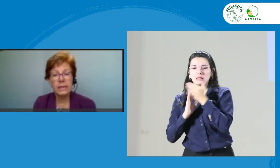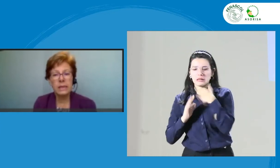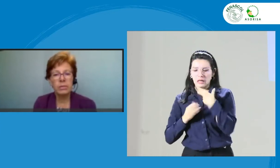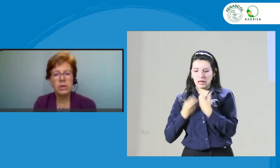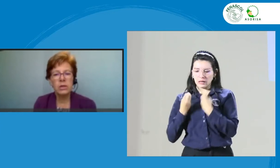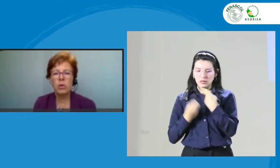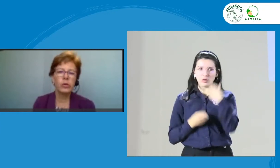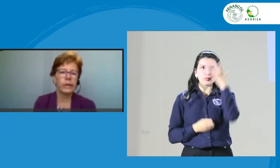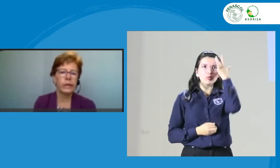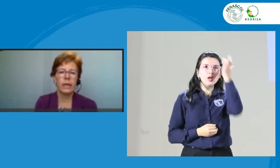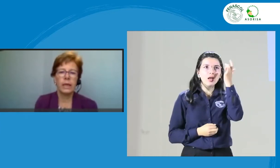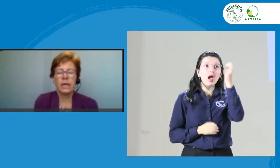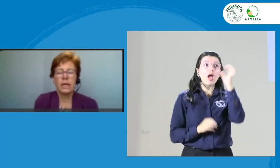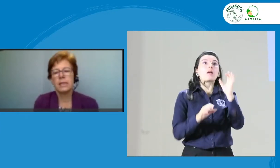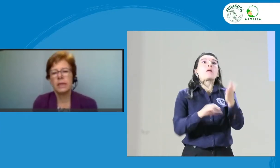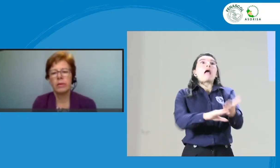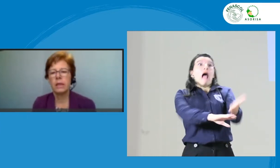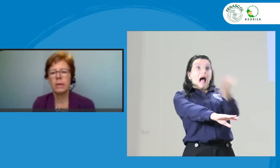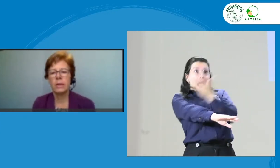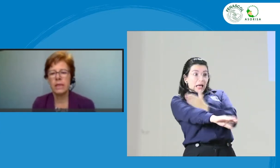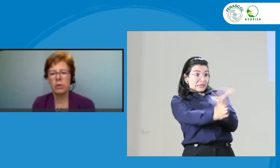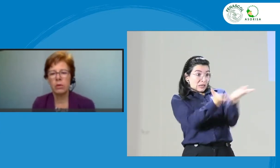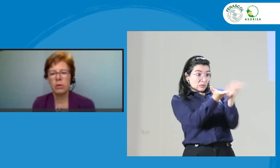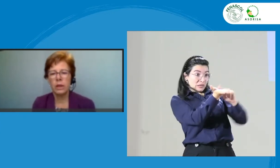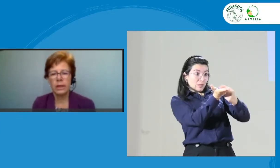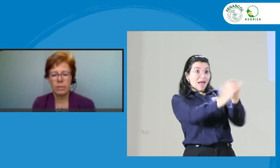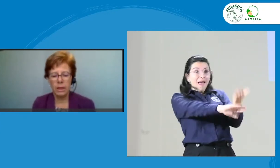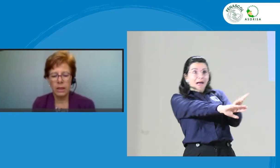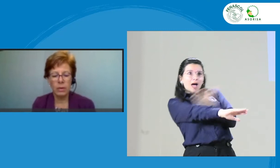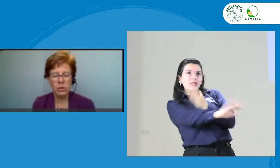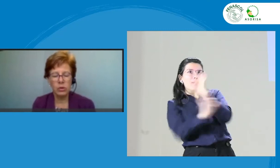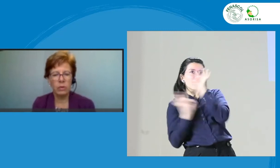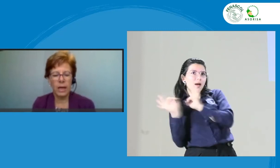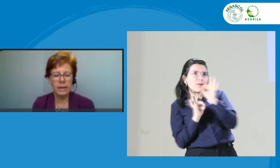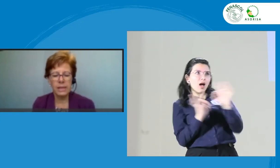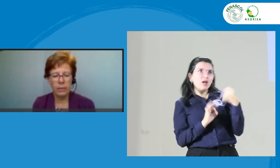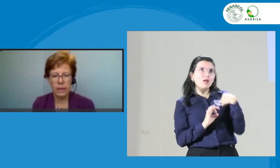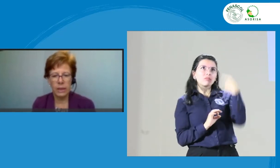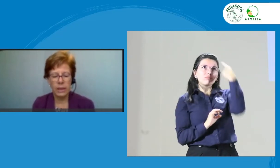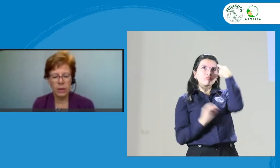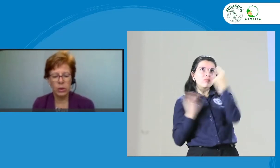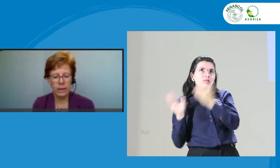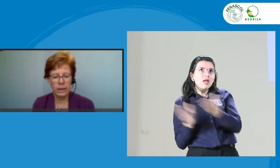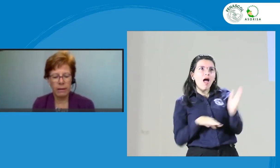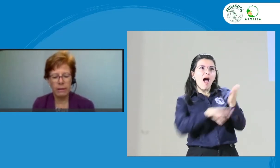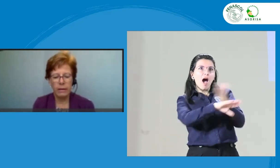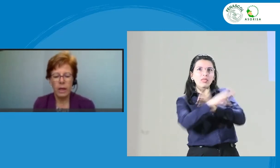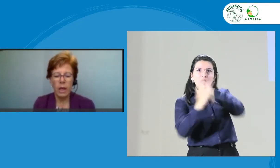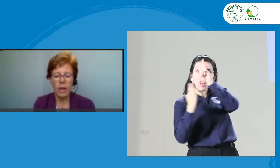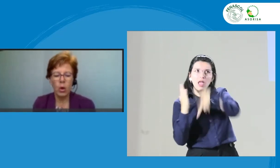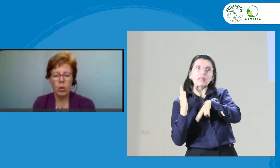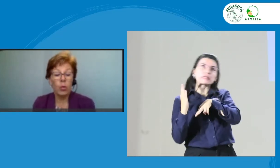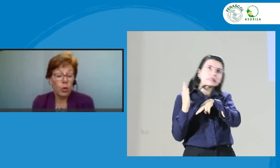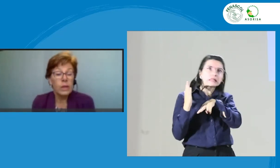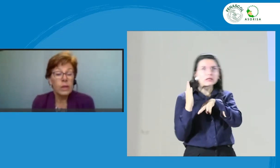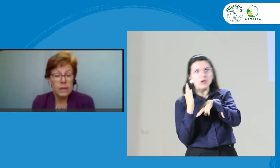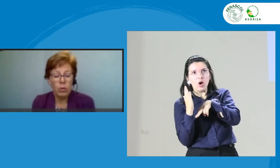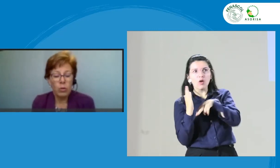servicio o llegué ahí sin haber ni pensado en el tema en el que íbamos a hablar, sin haber leído ni nada? ¿Cómo lo hice? ¿Cómo me